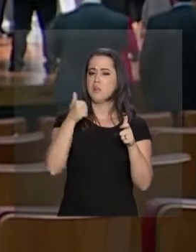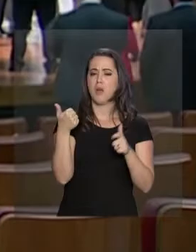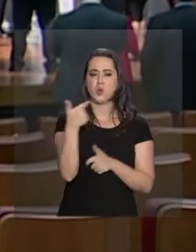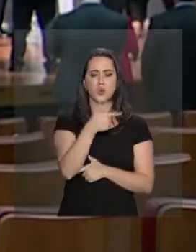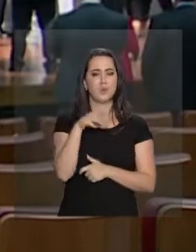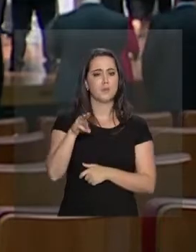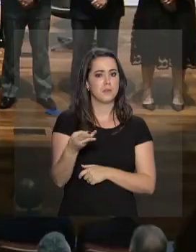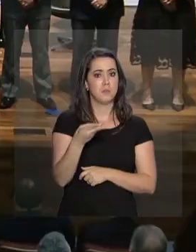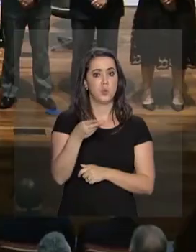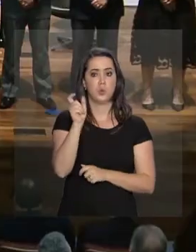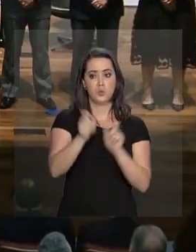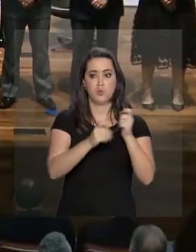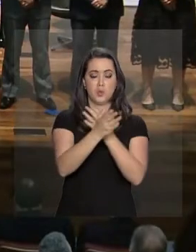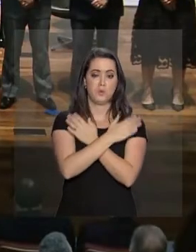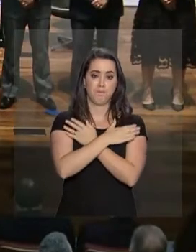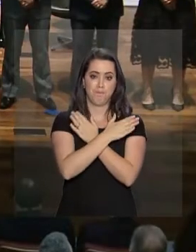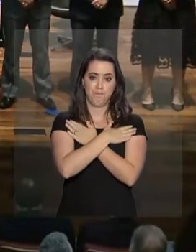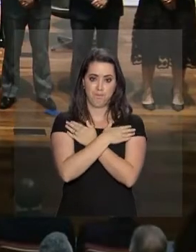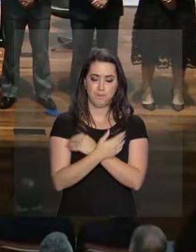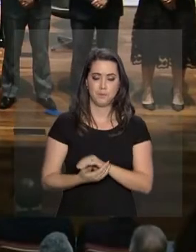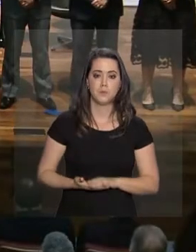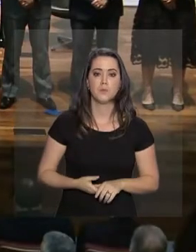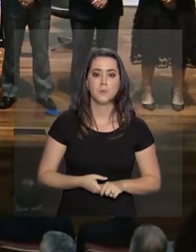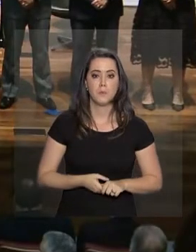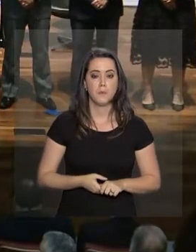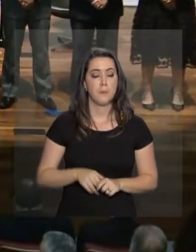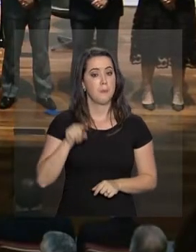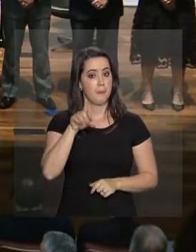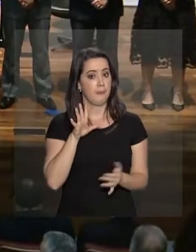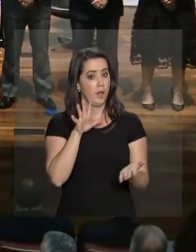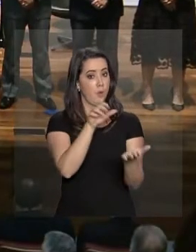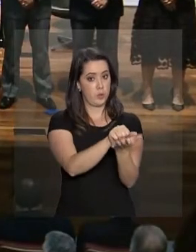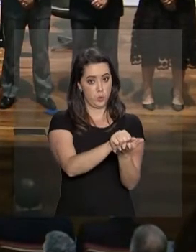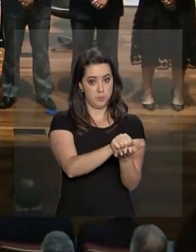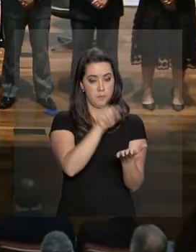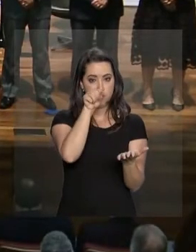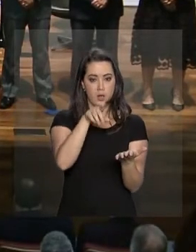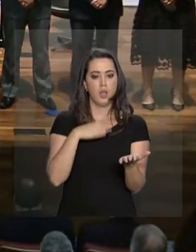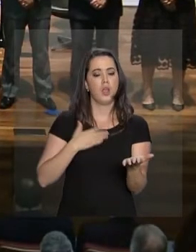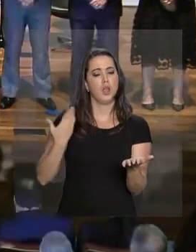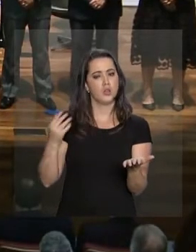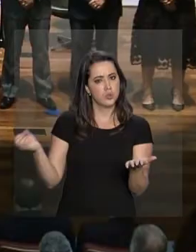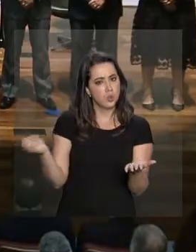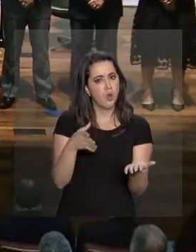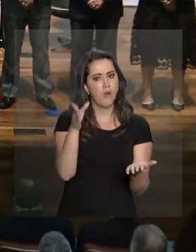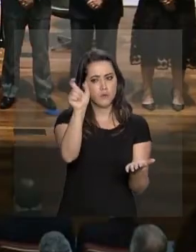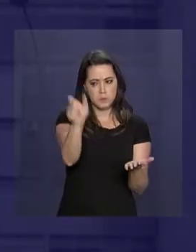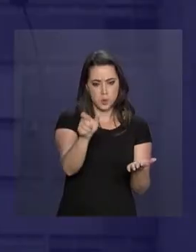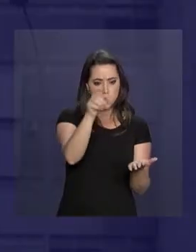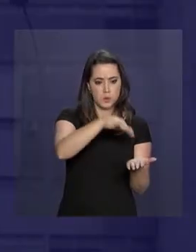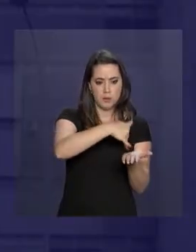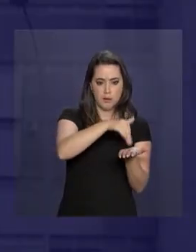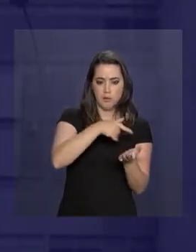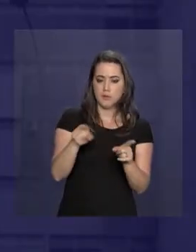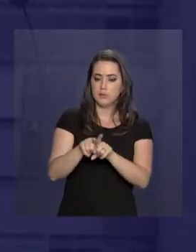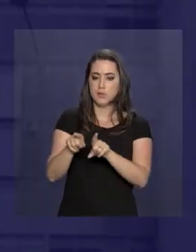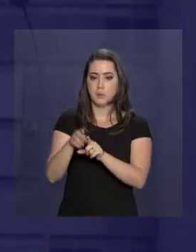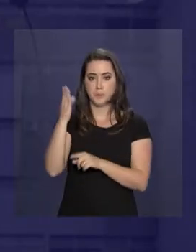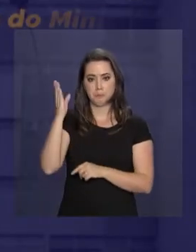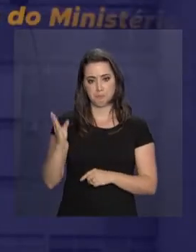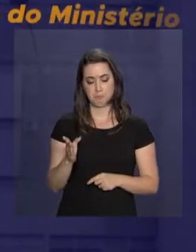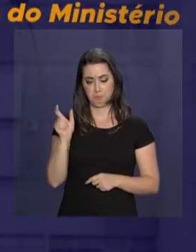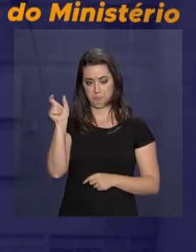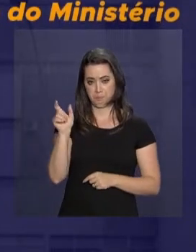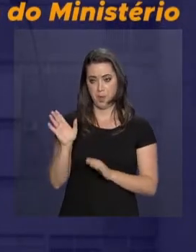desempregados. Ao assumir o Ministério da Economia, Paulo Guedes empossou os novos secretários. O